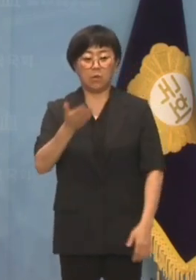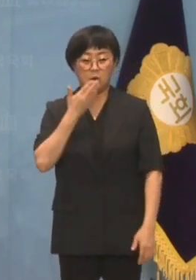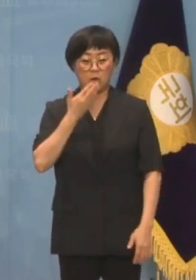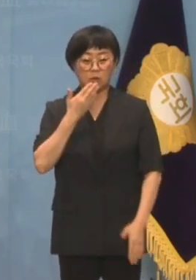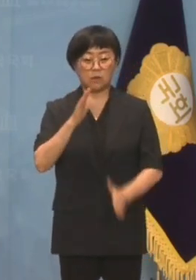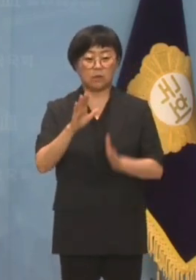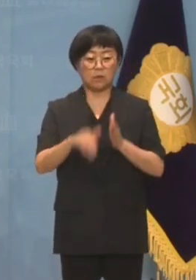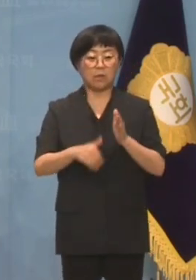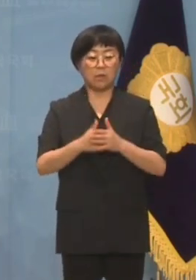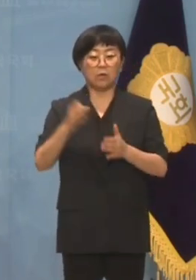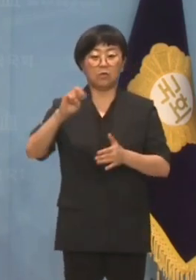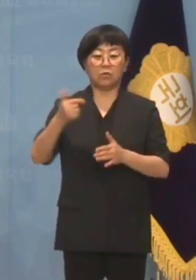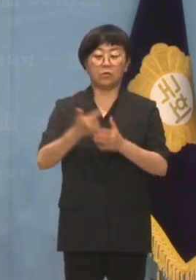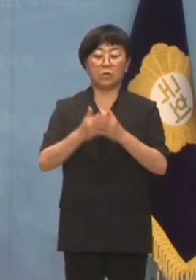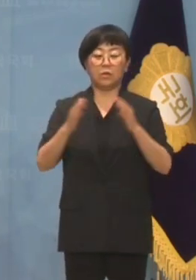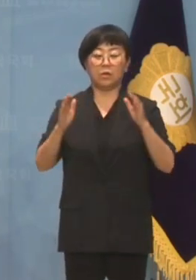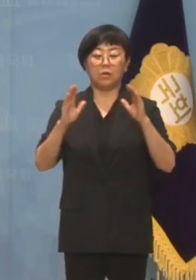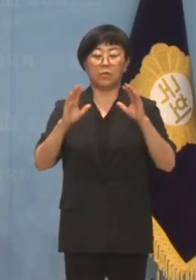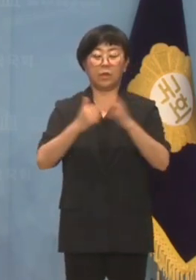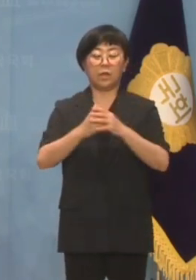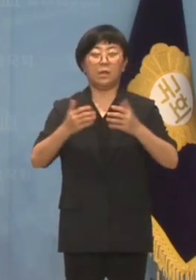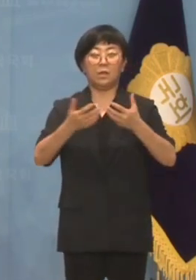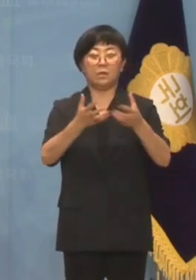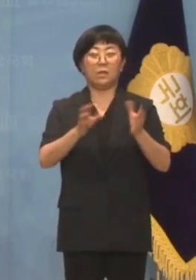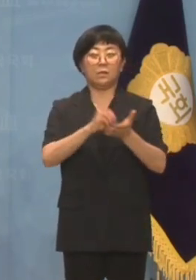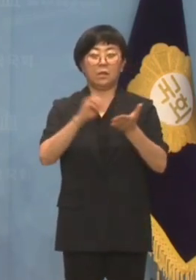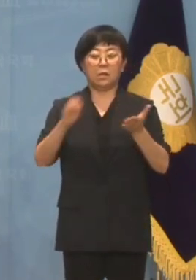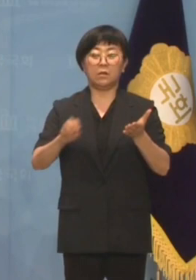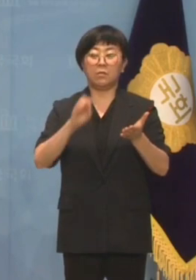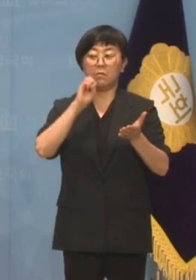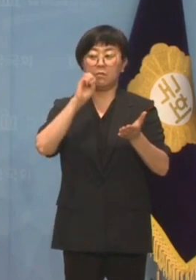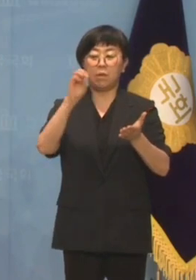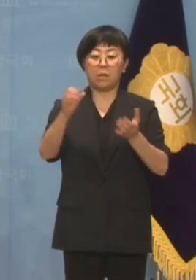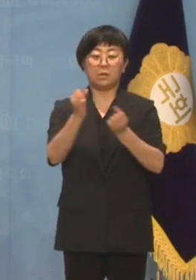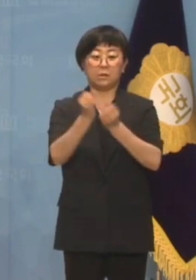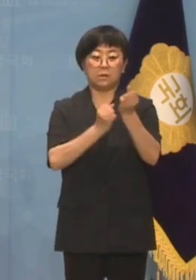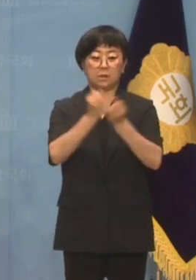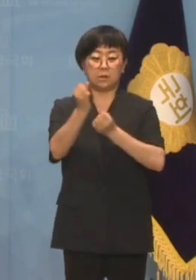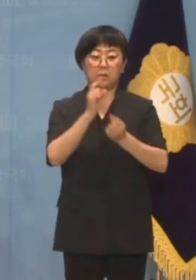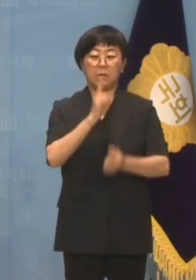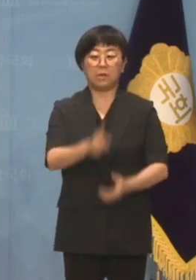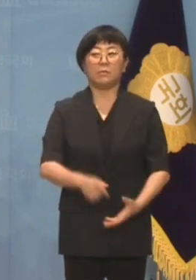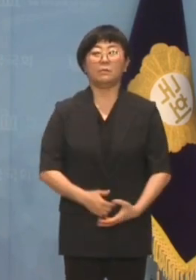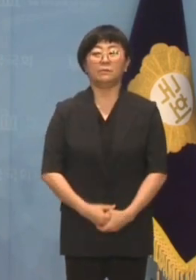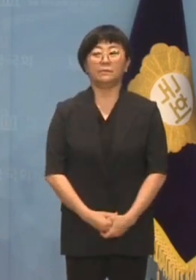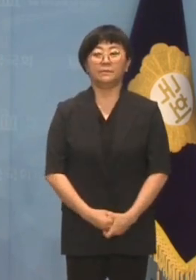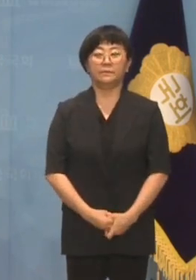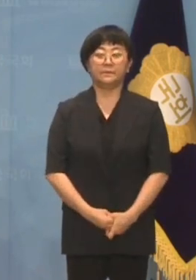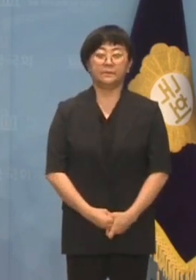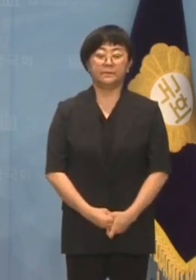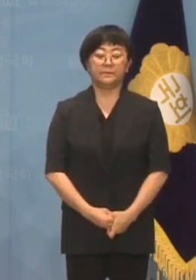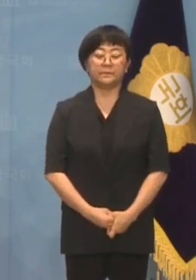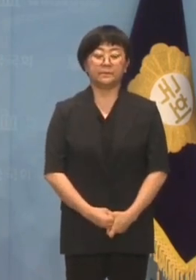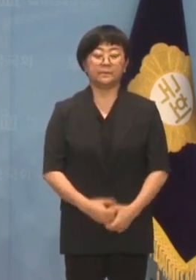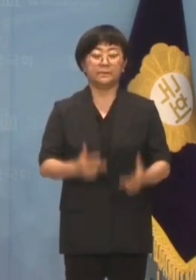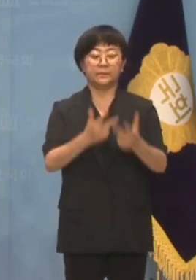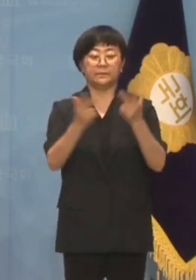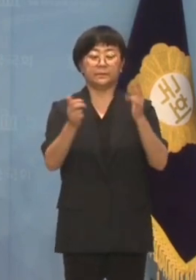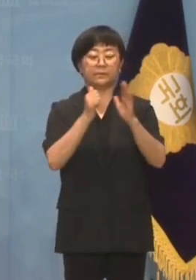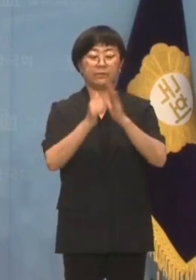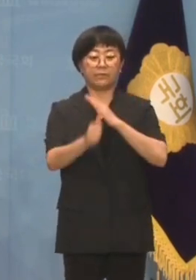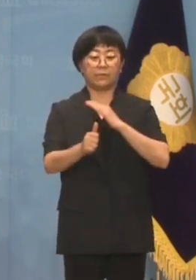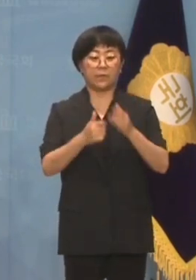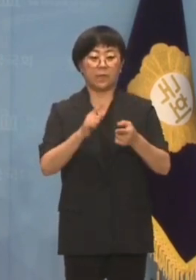하는 자리에서 윤 의원에게 탈당해야 한다고 설득했다는 것입니다. 이재명